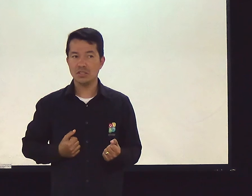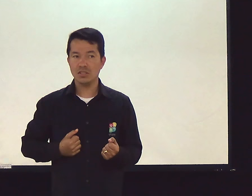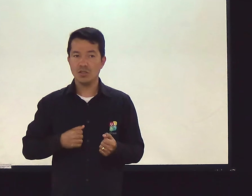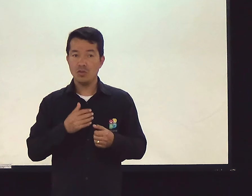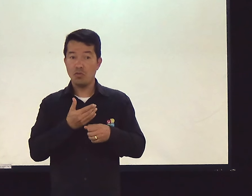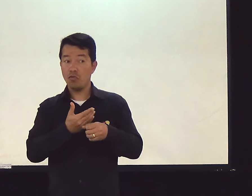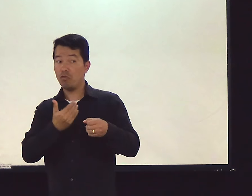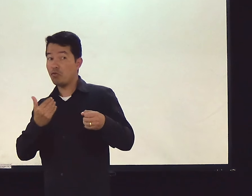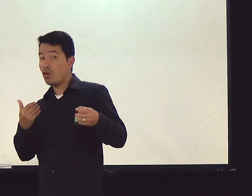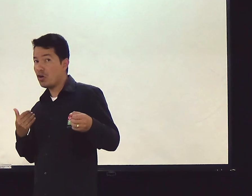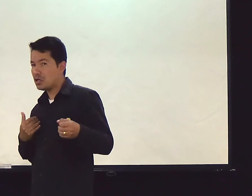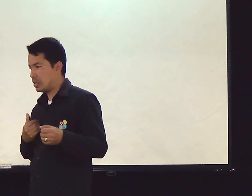Você, na sua família,